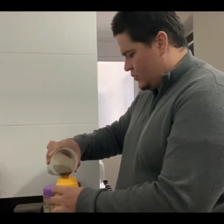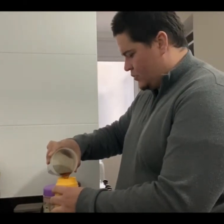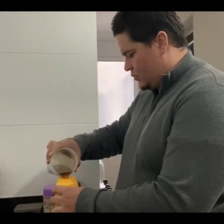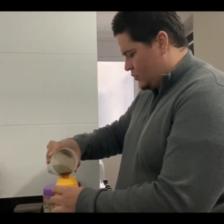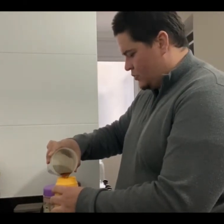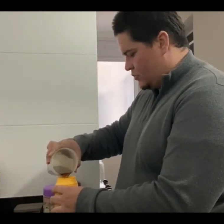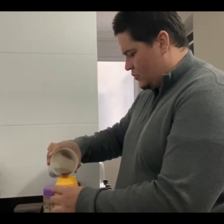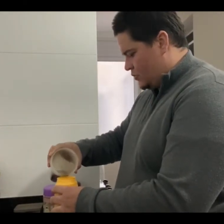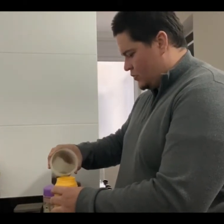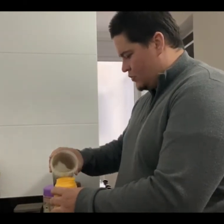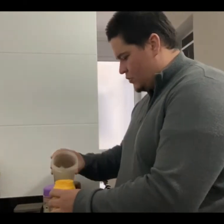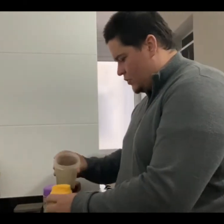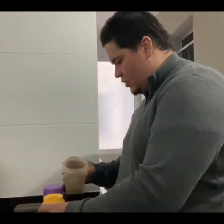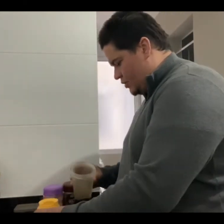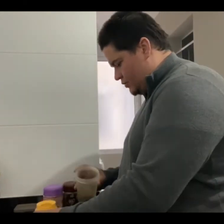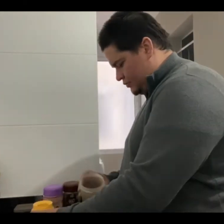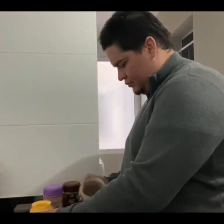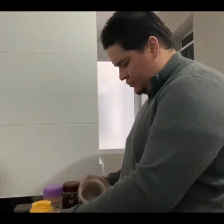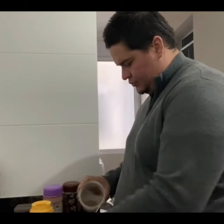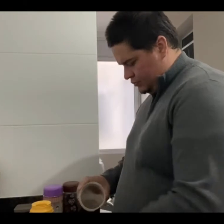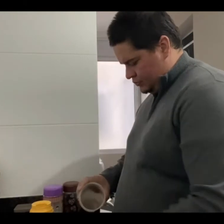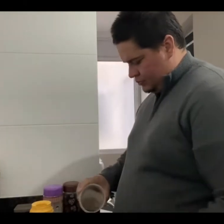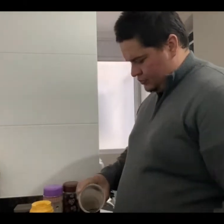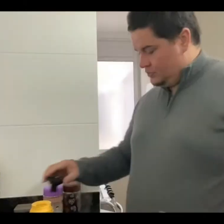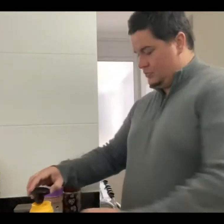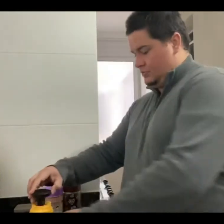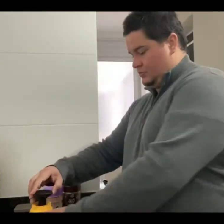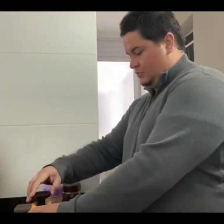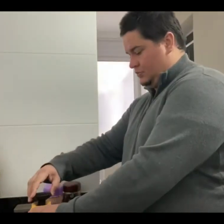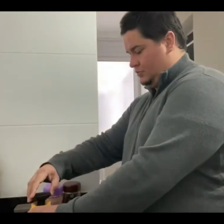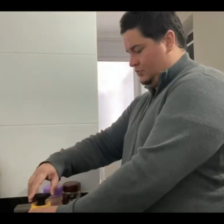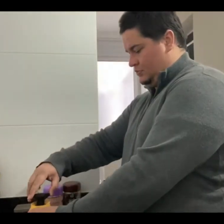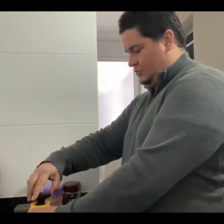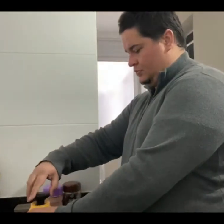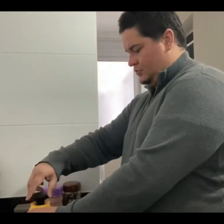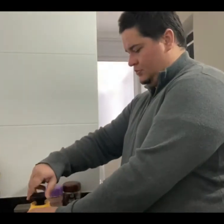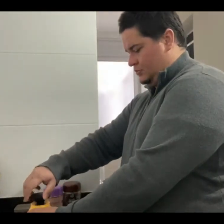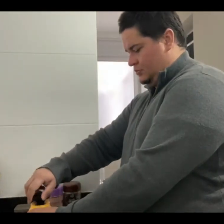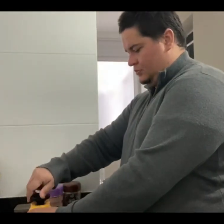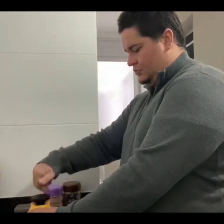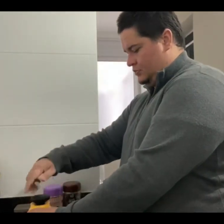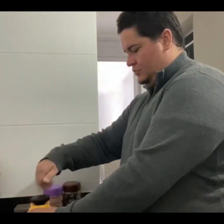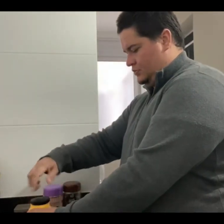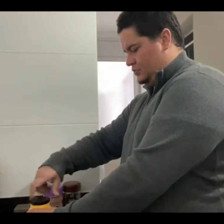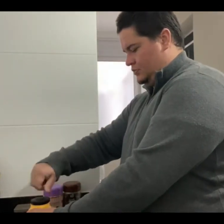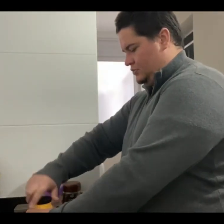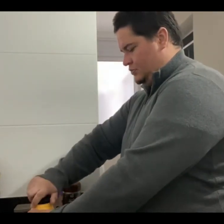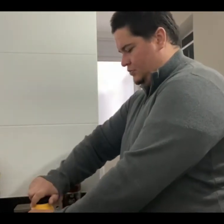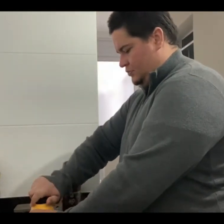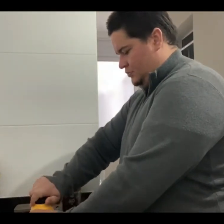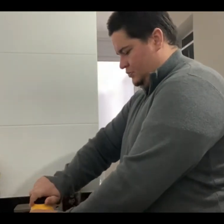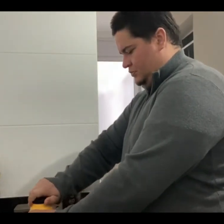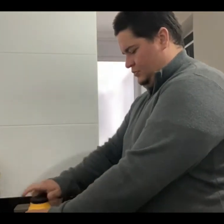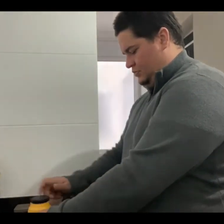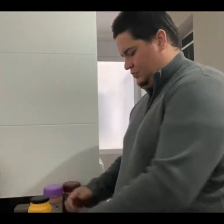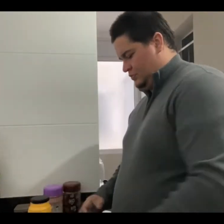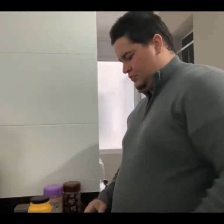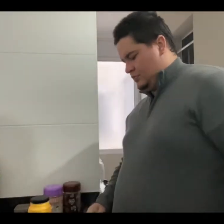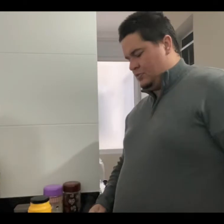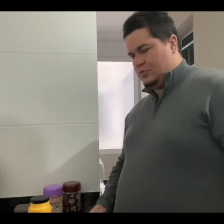garrafa térmica amarela e despeja o resto num outro recipiente. Tampa a garrafa e